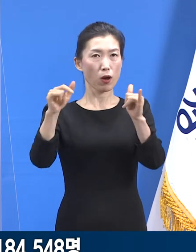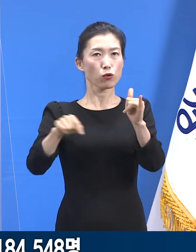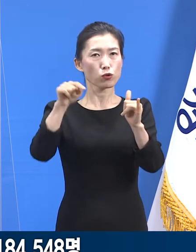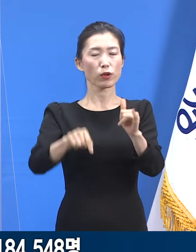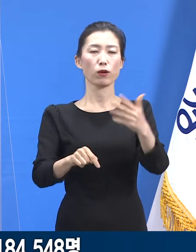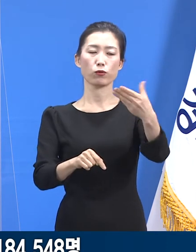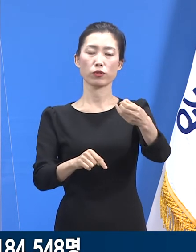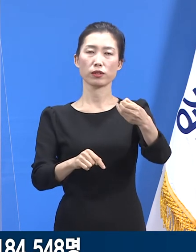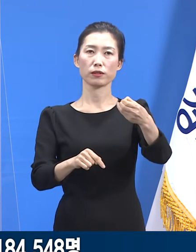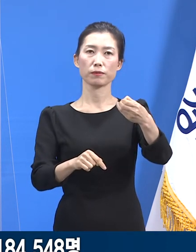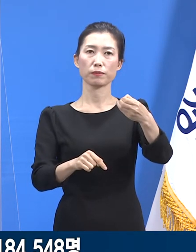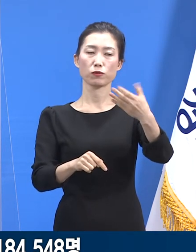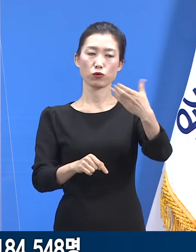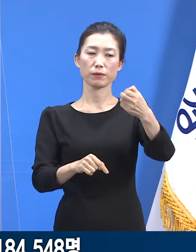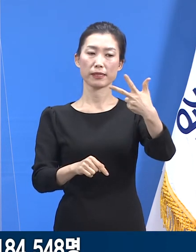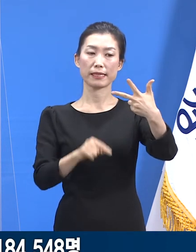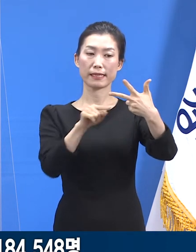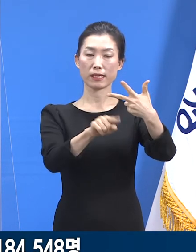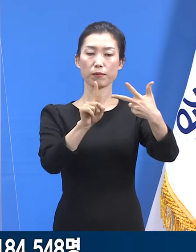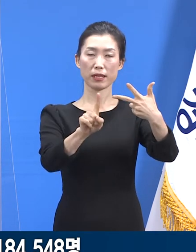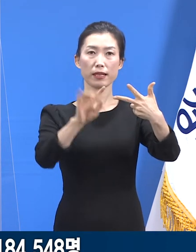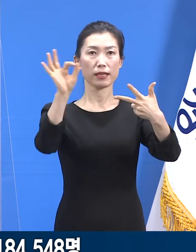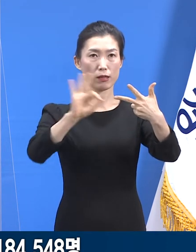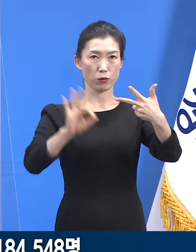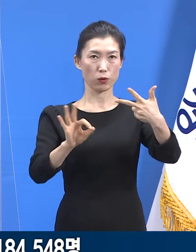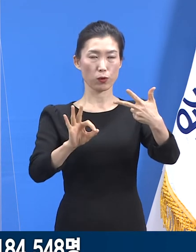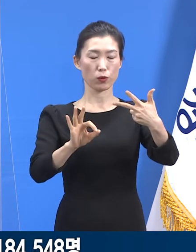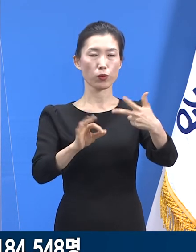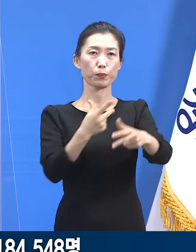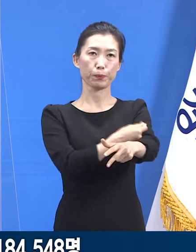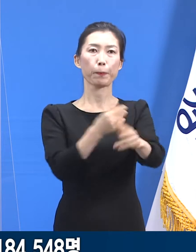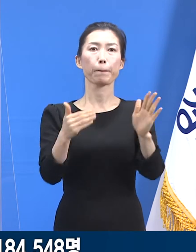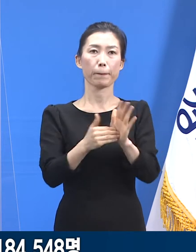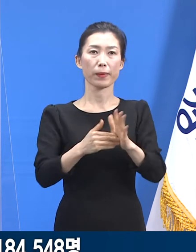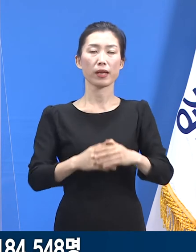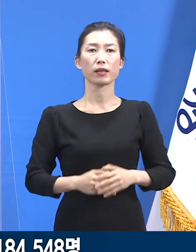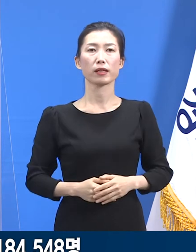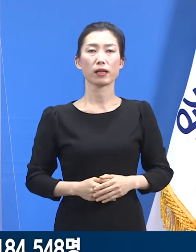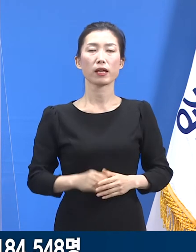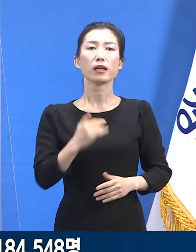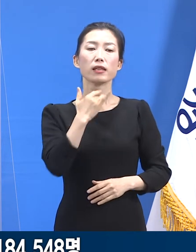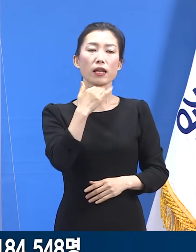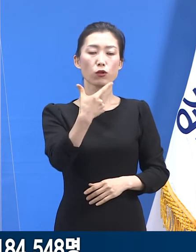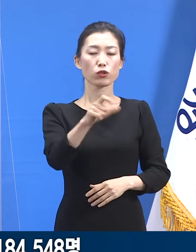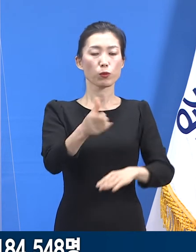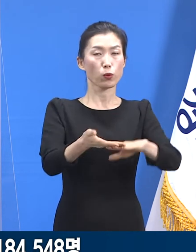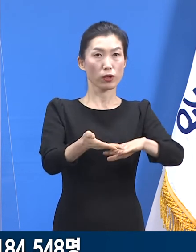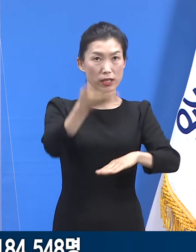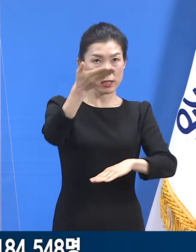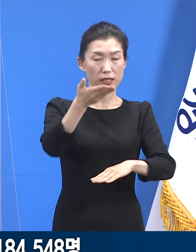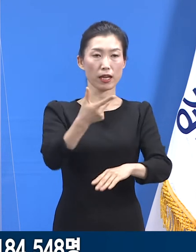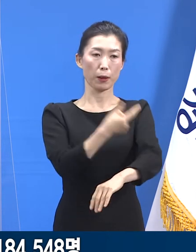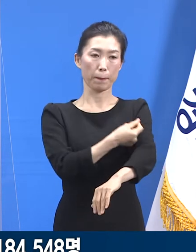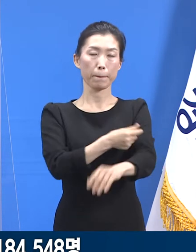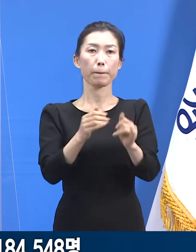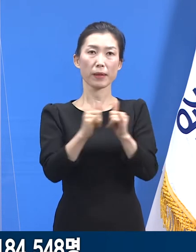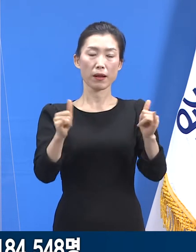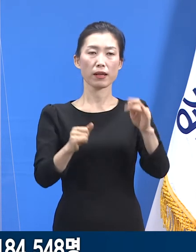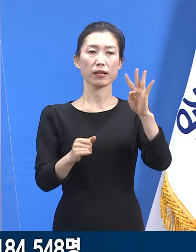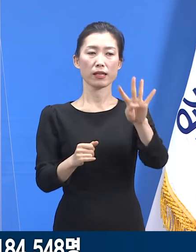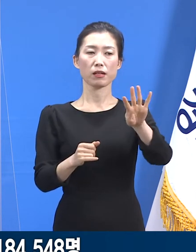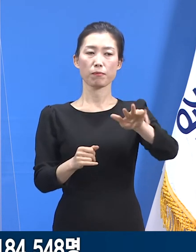97.1%입니다. 65세 이상 접종자 수는 4